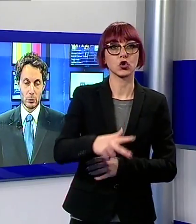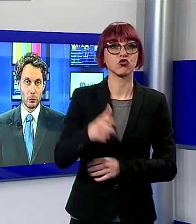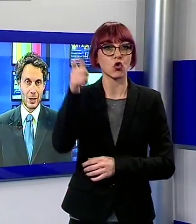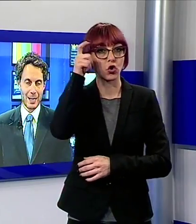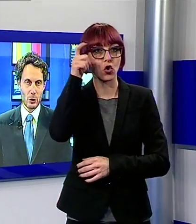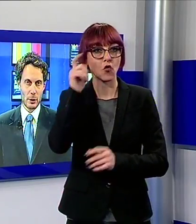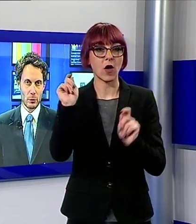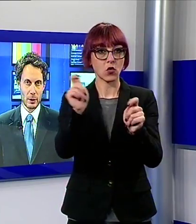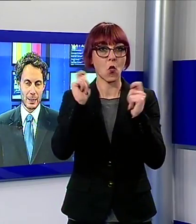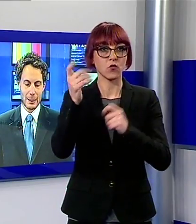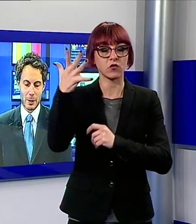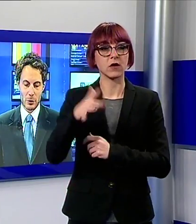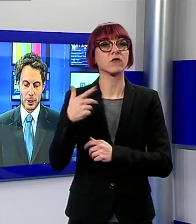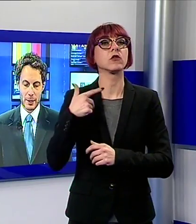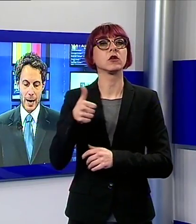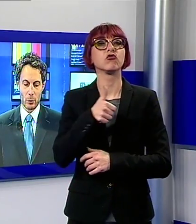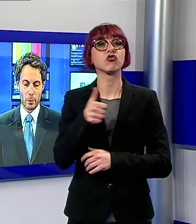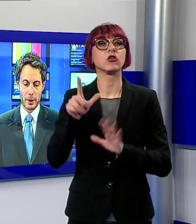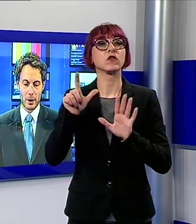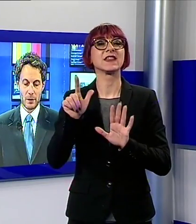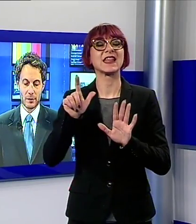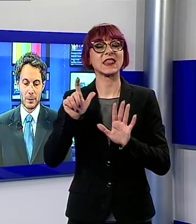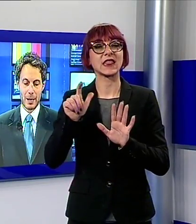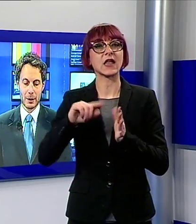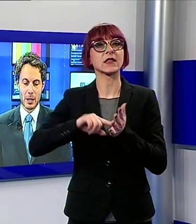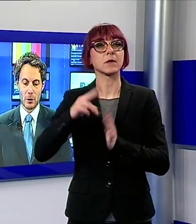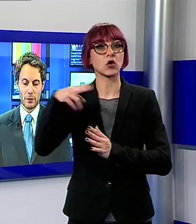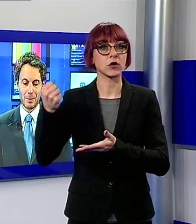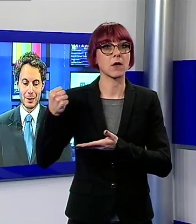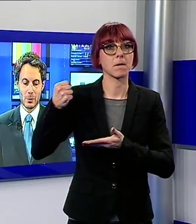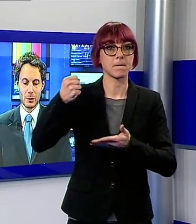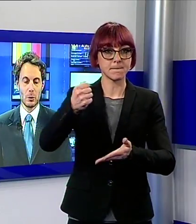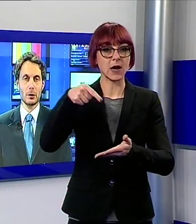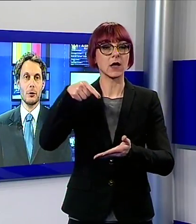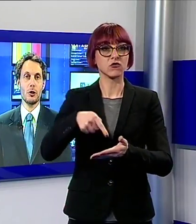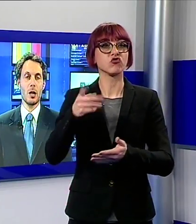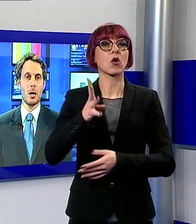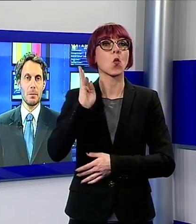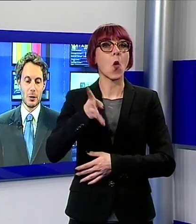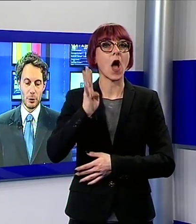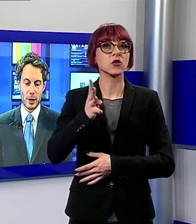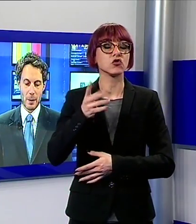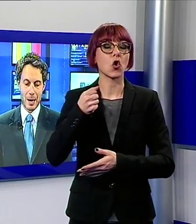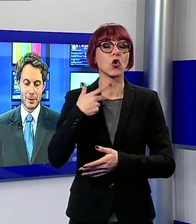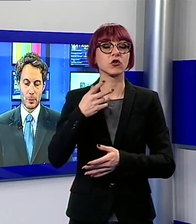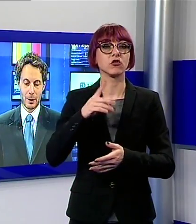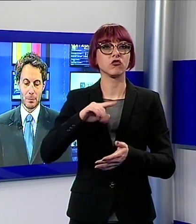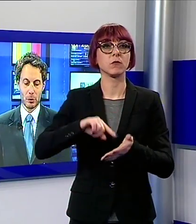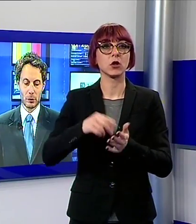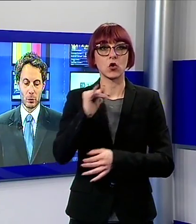Toscana 170 milioni di euro per investimenti confermati 14 milioni e mezzo per il ponte sul